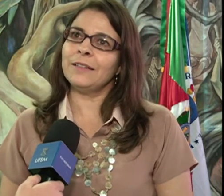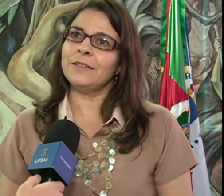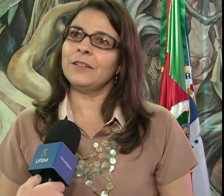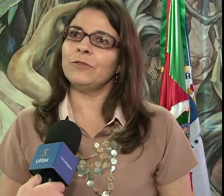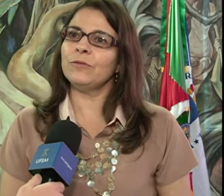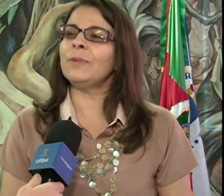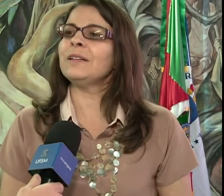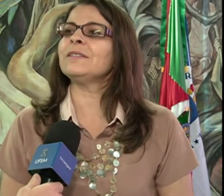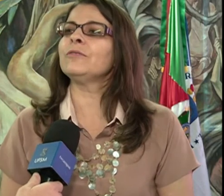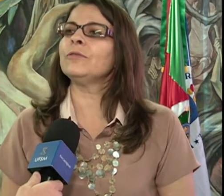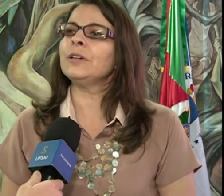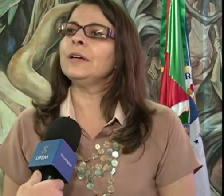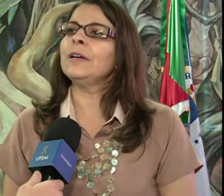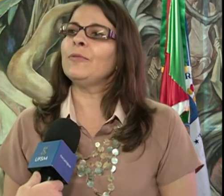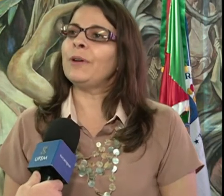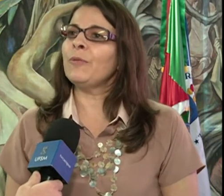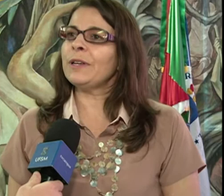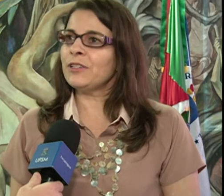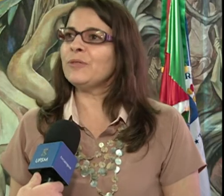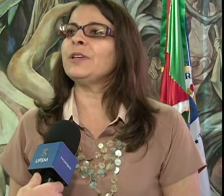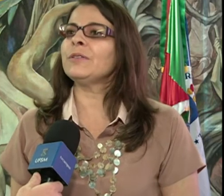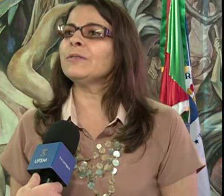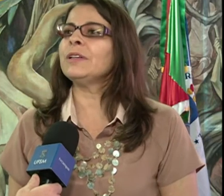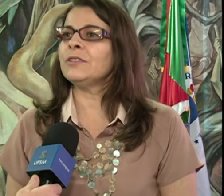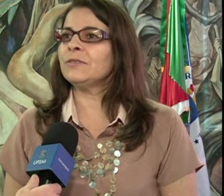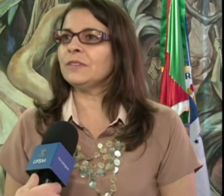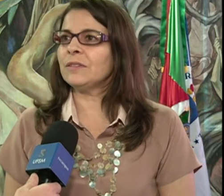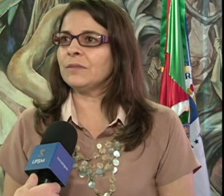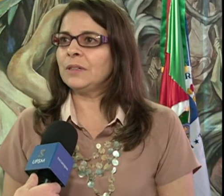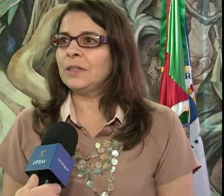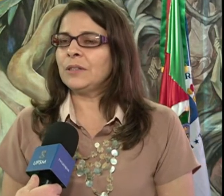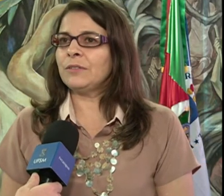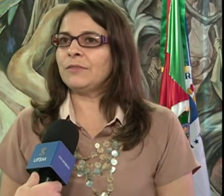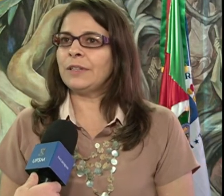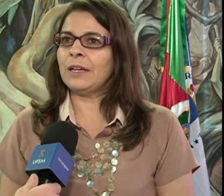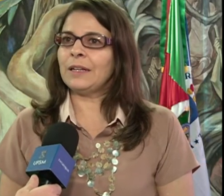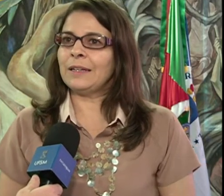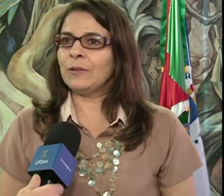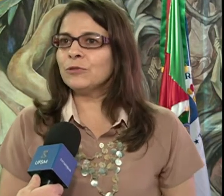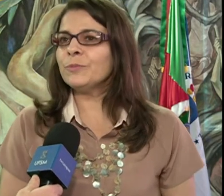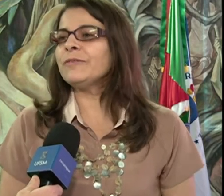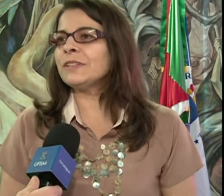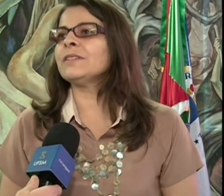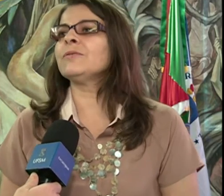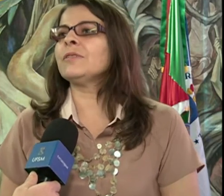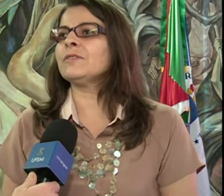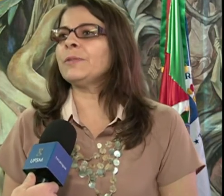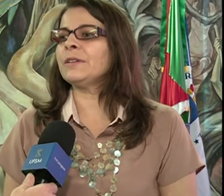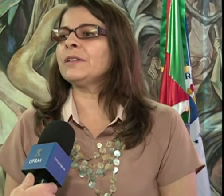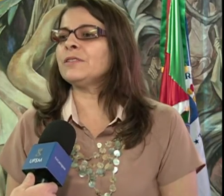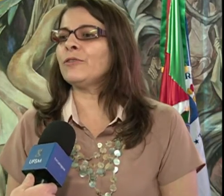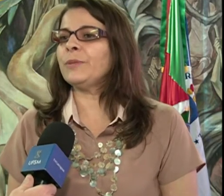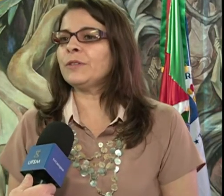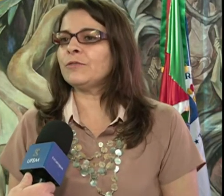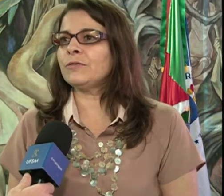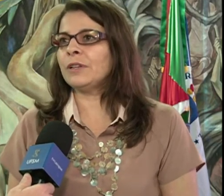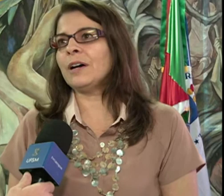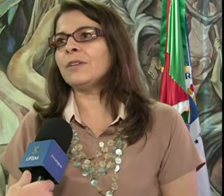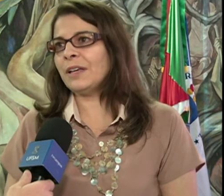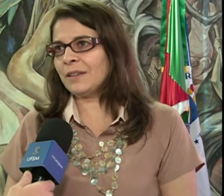sido um balizador para o planejamento da instituição. Inclusive na última versão do nosso plano de desenvolvimento institucional, que é a